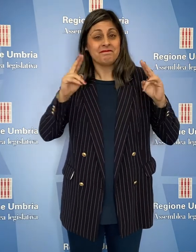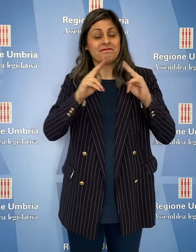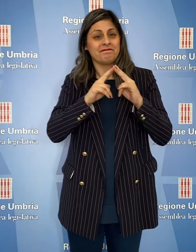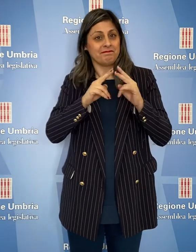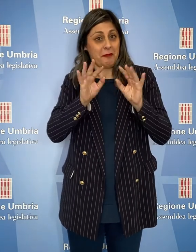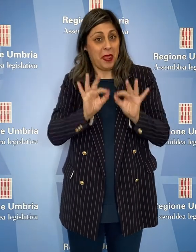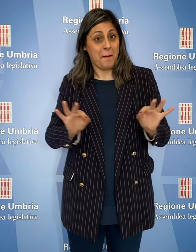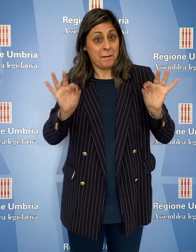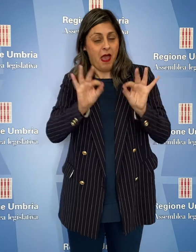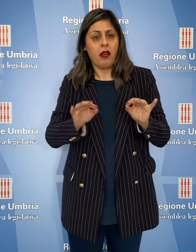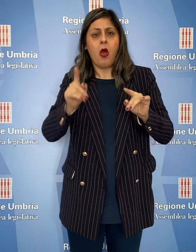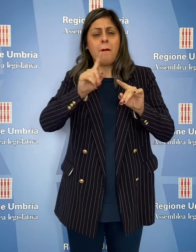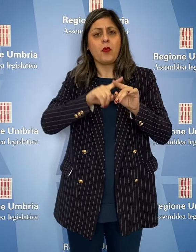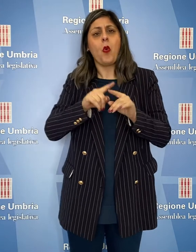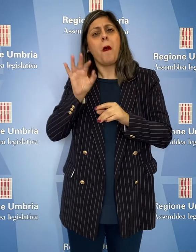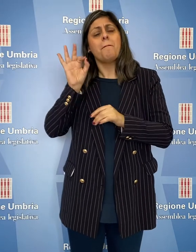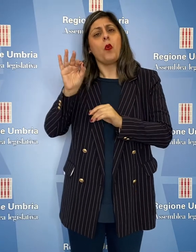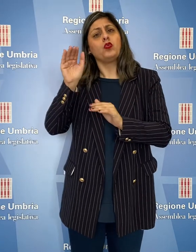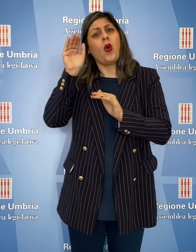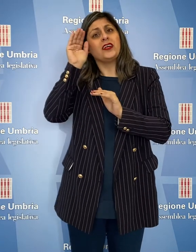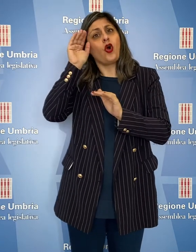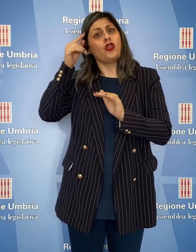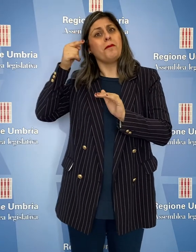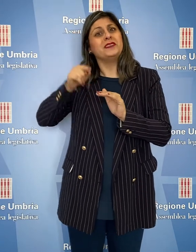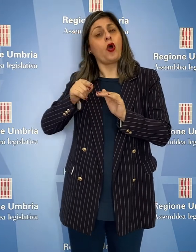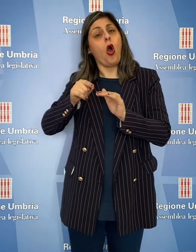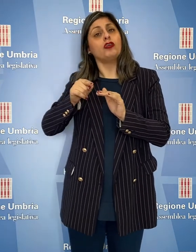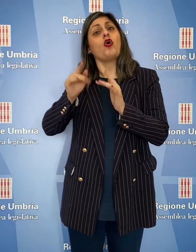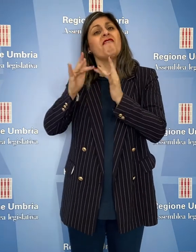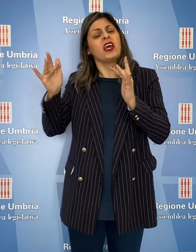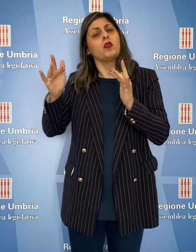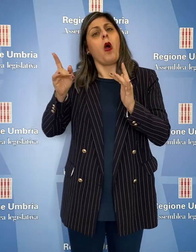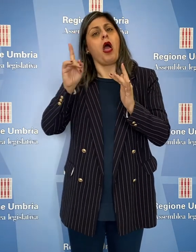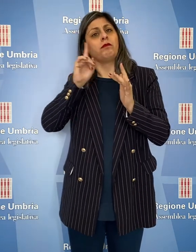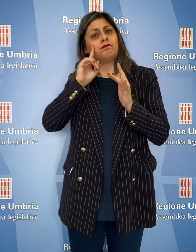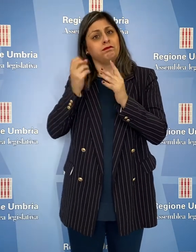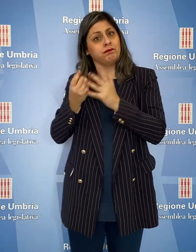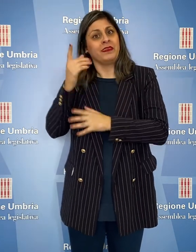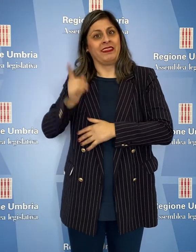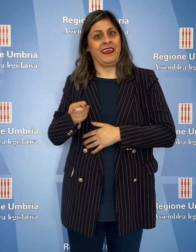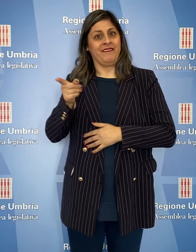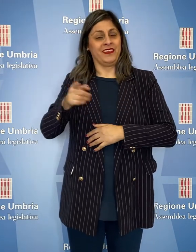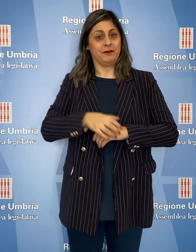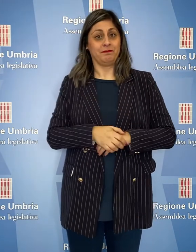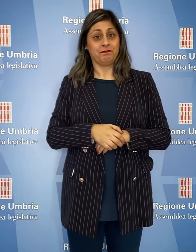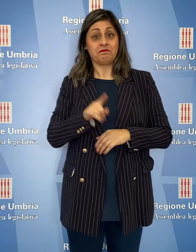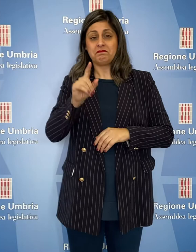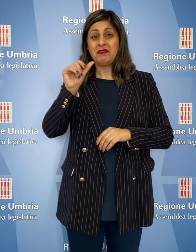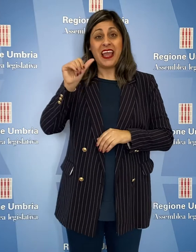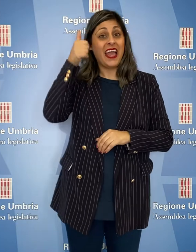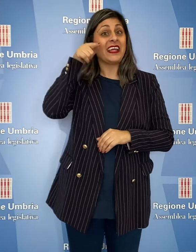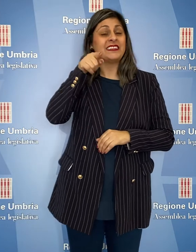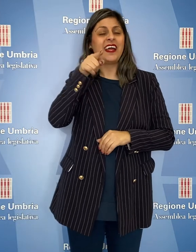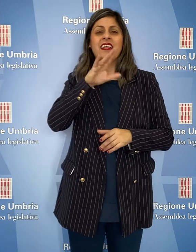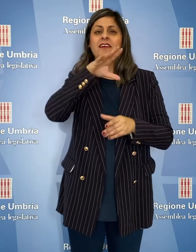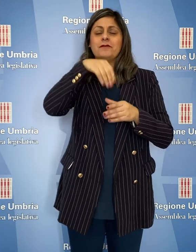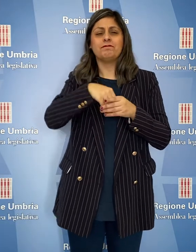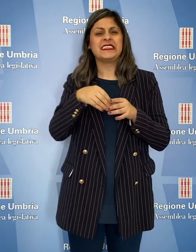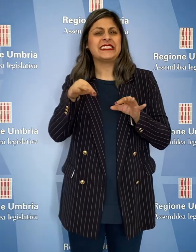virtuali, l'attivazione di punti di ascolto psicologico virtuali. L'iniziativa si inserisce in